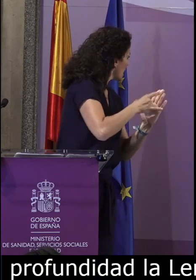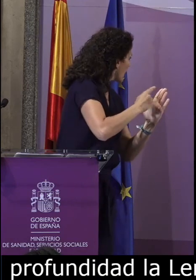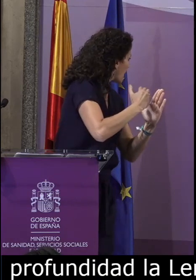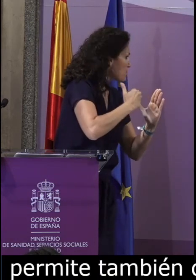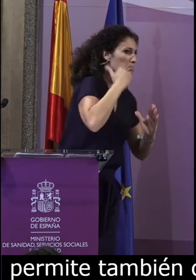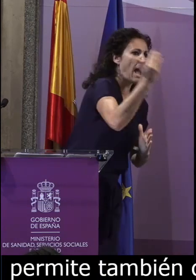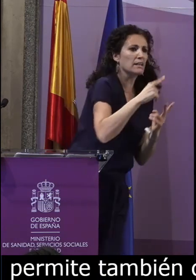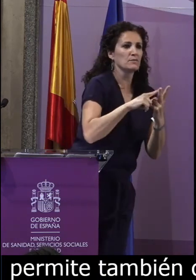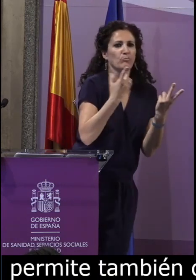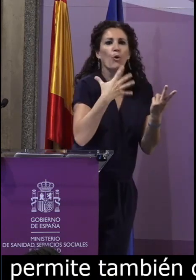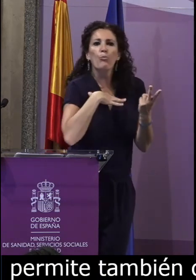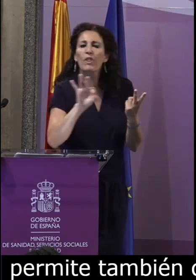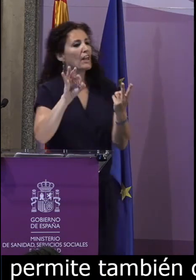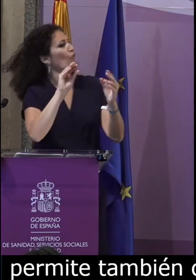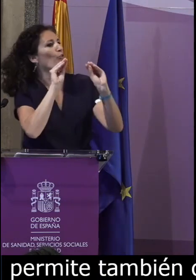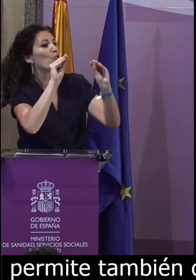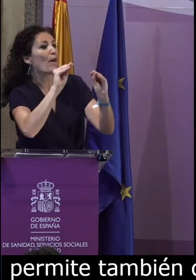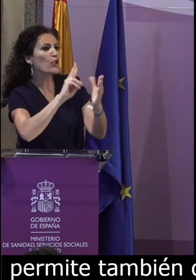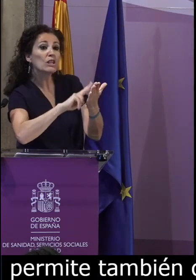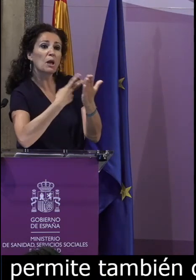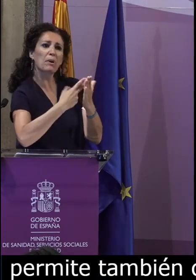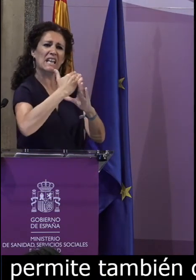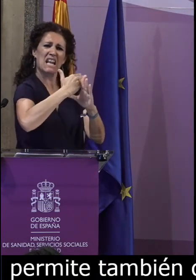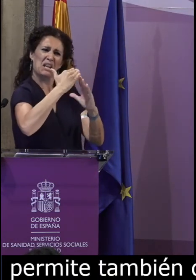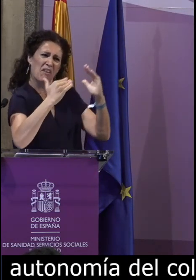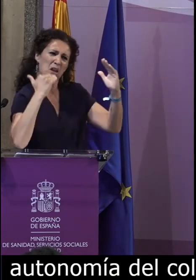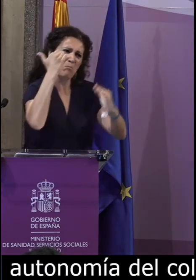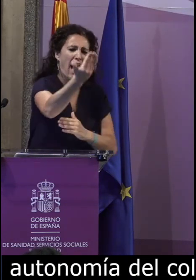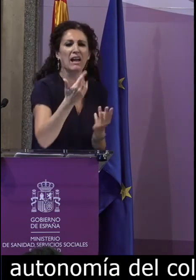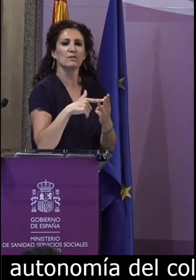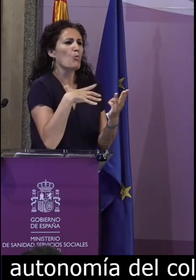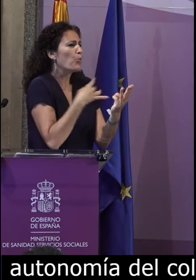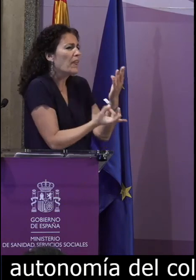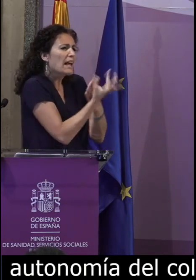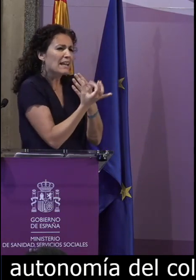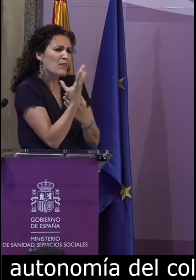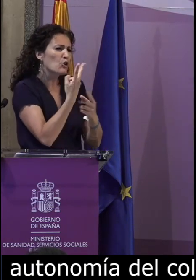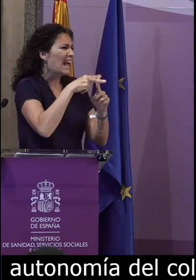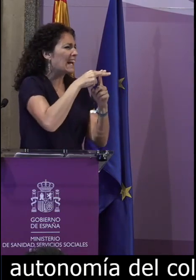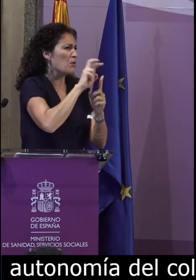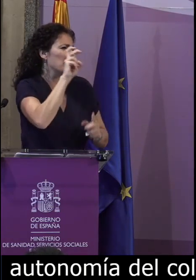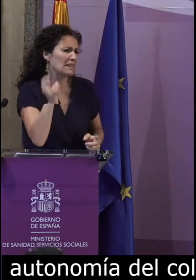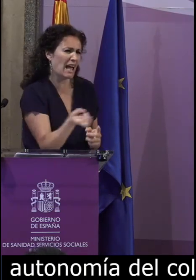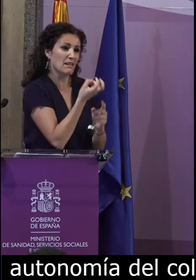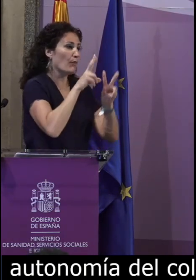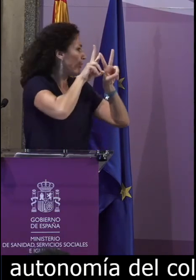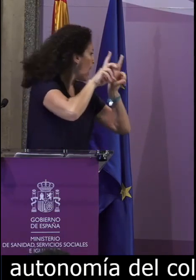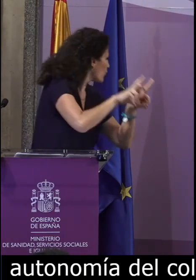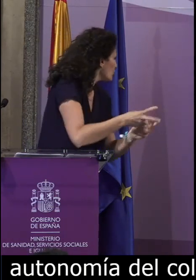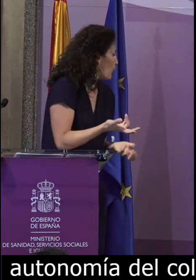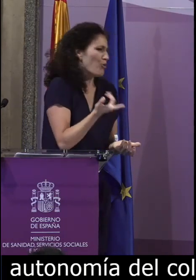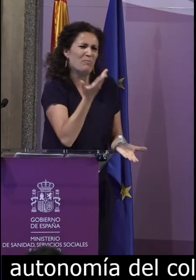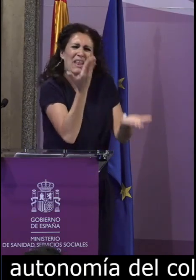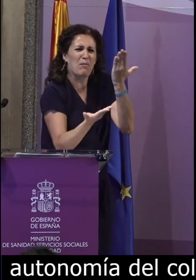usuario de dicha lengua personas sordas o sordociegas de manera que podamos mejorar en su educación